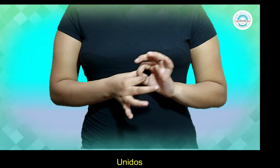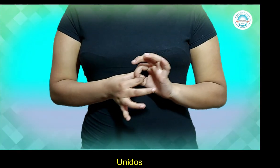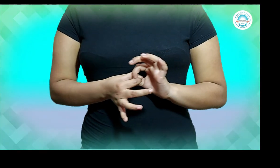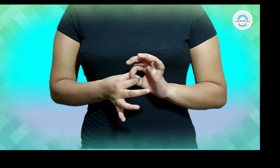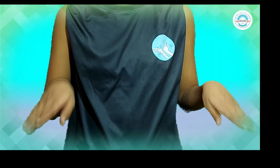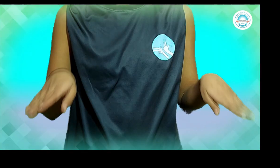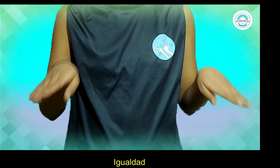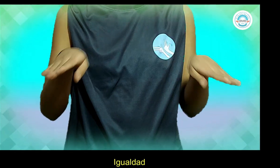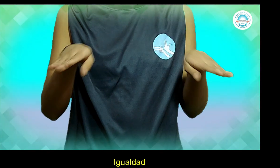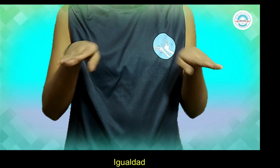Igualdad.